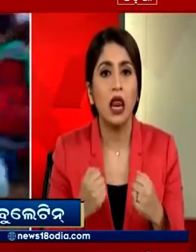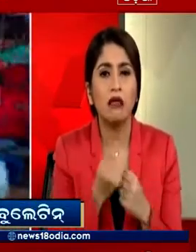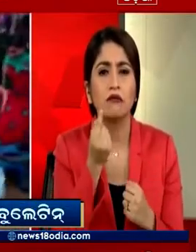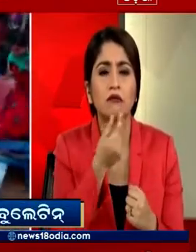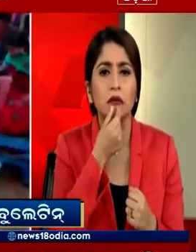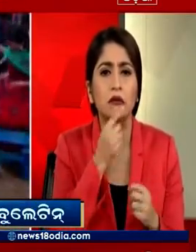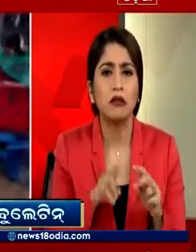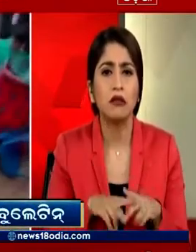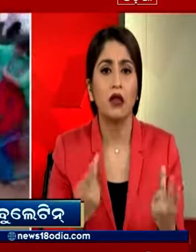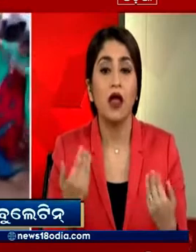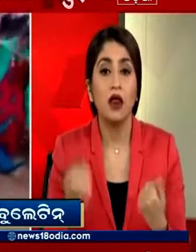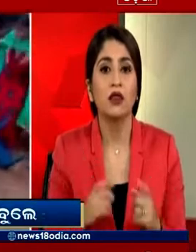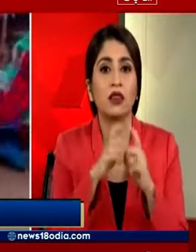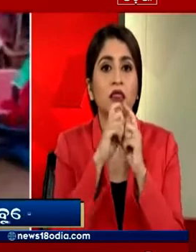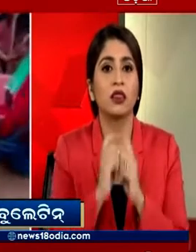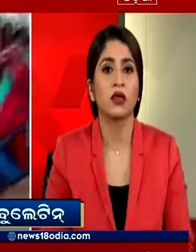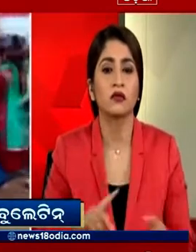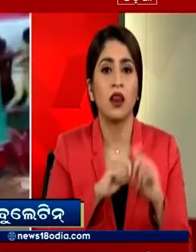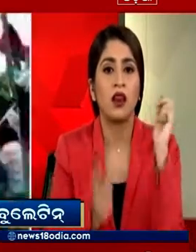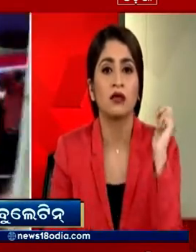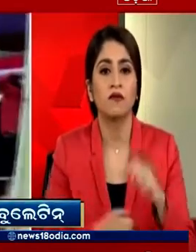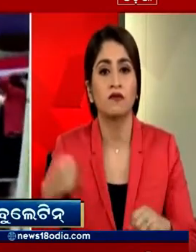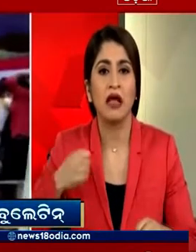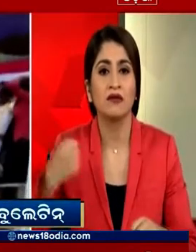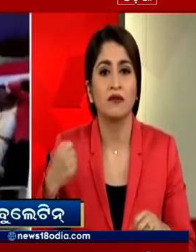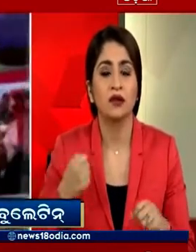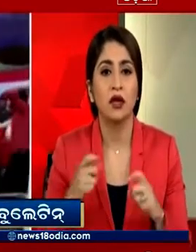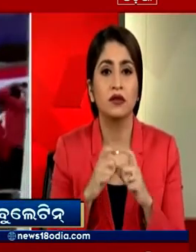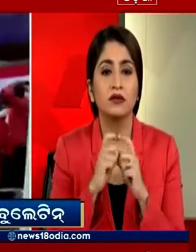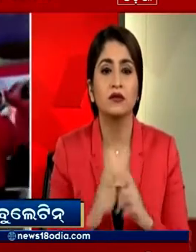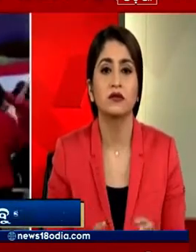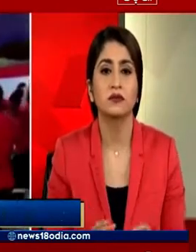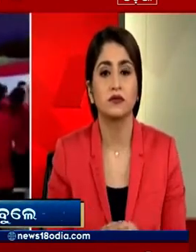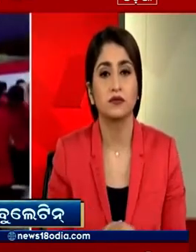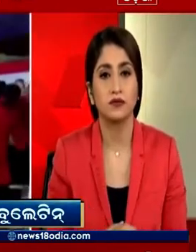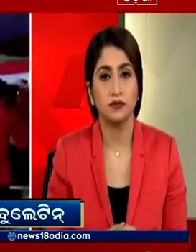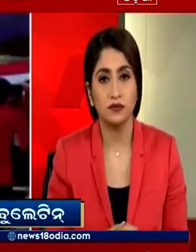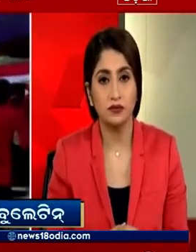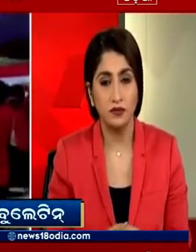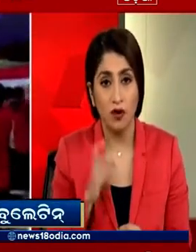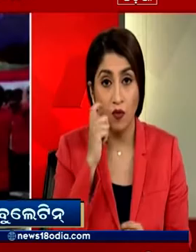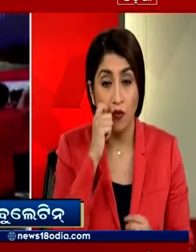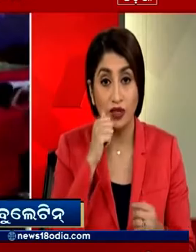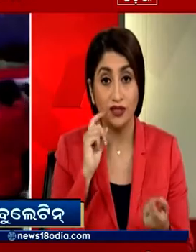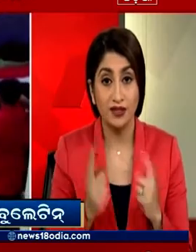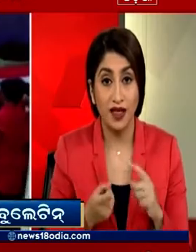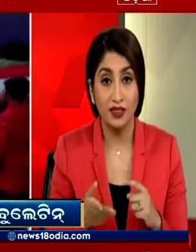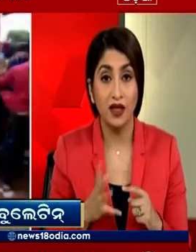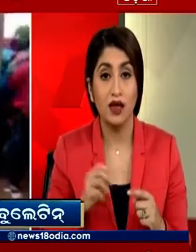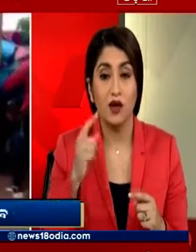विवाद शुरू हुआ और देखते ही देखते जंग के मैदान में तब्दिल होता चला गया दूलहा और दूलहन पक्ष के लोग एक